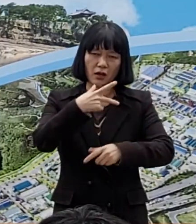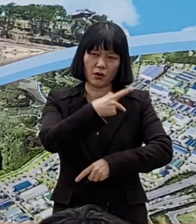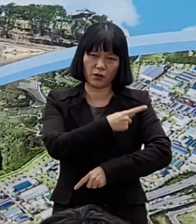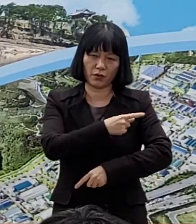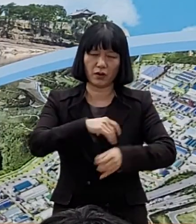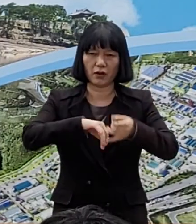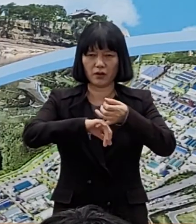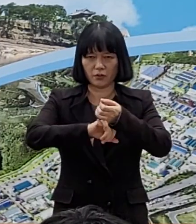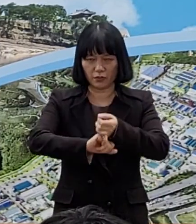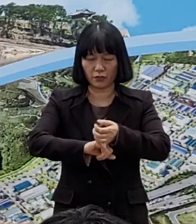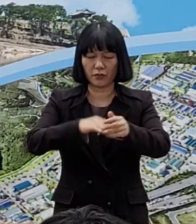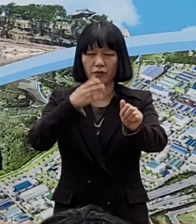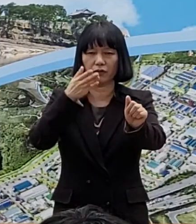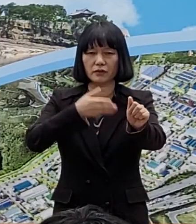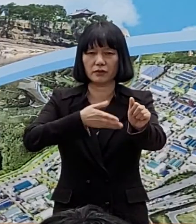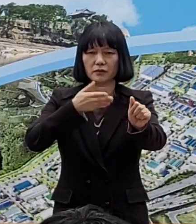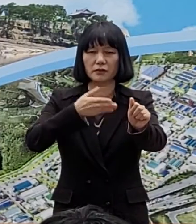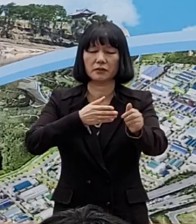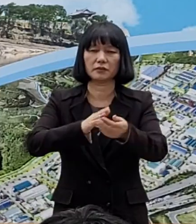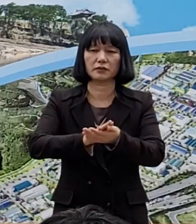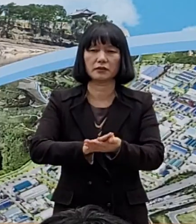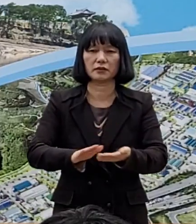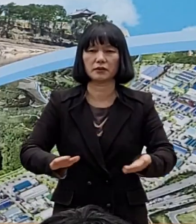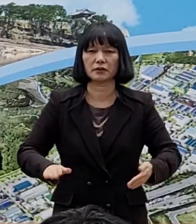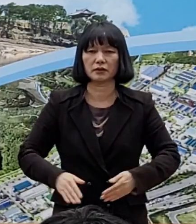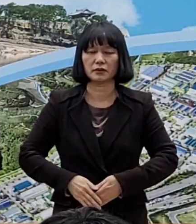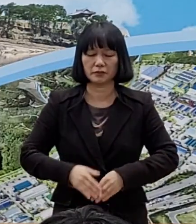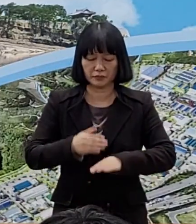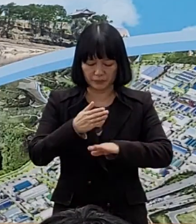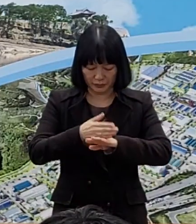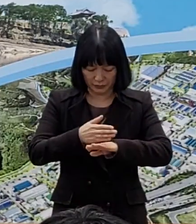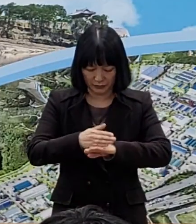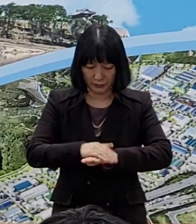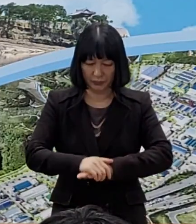반드시 참여해 주시기 바랍니다. 감사합니다.